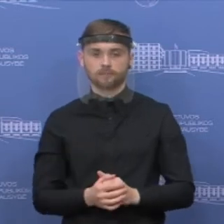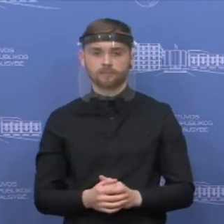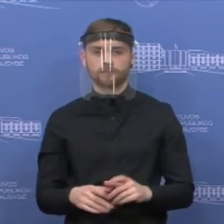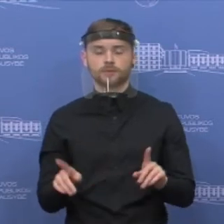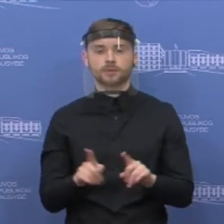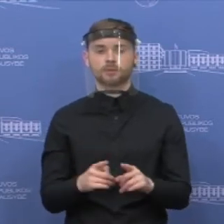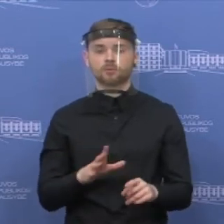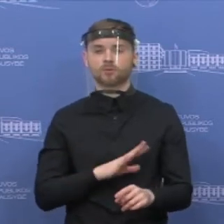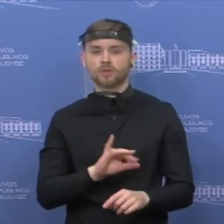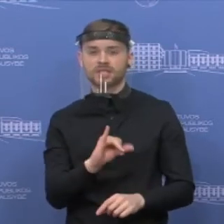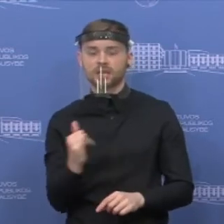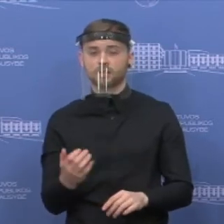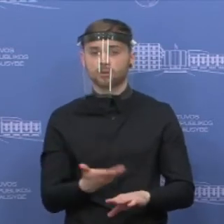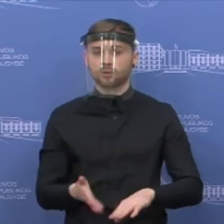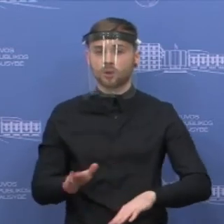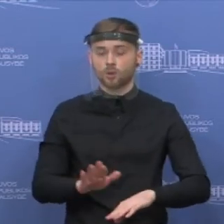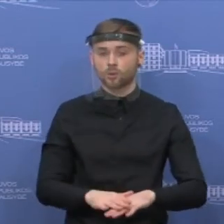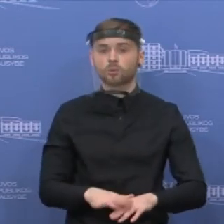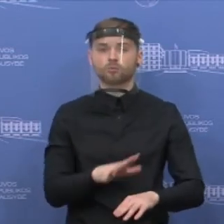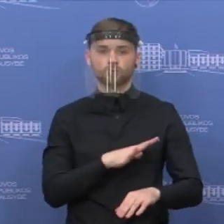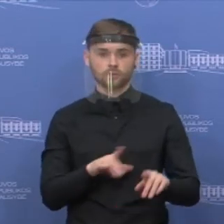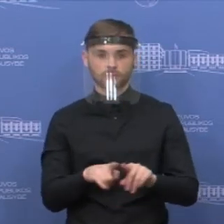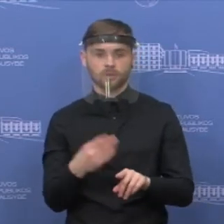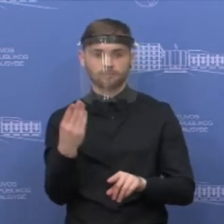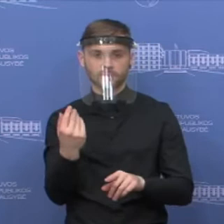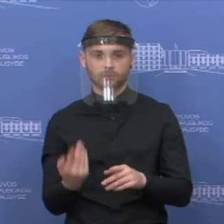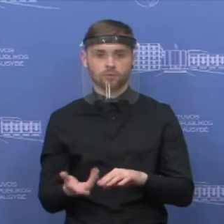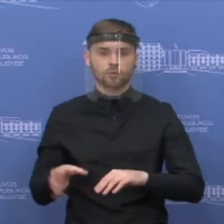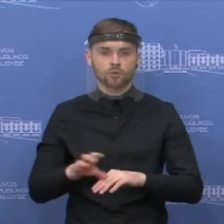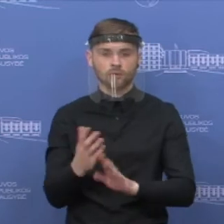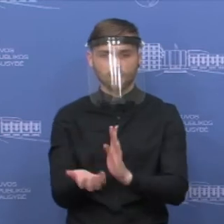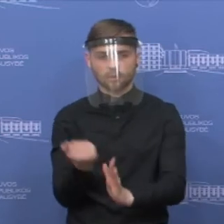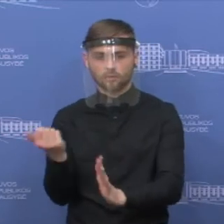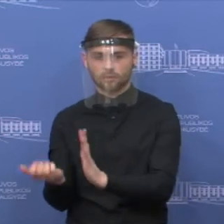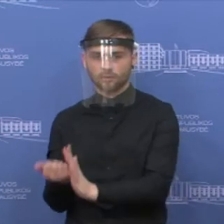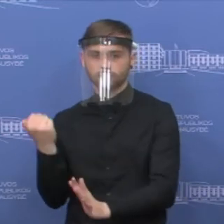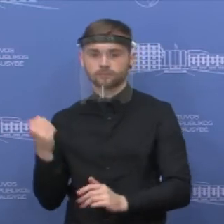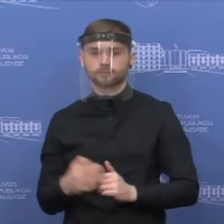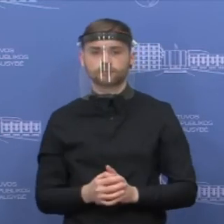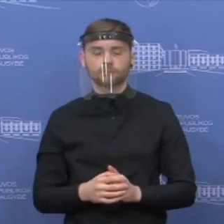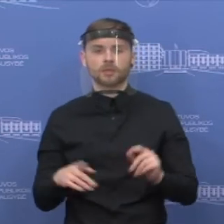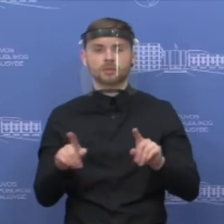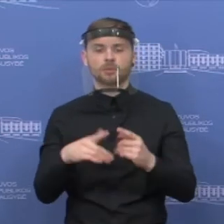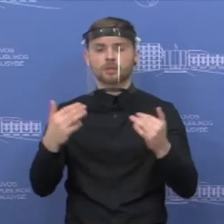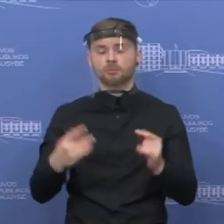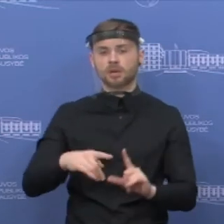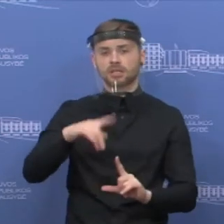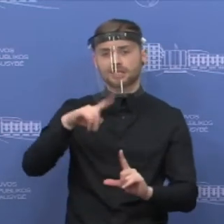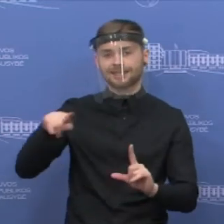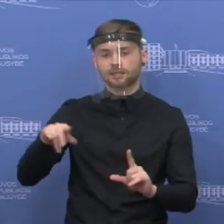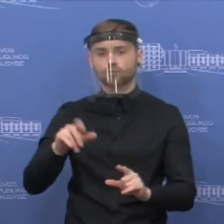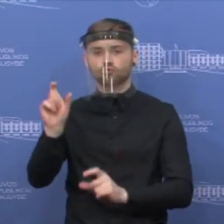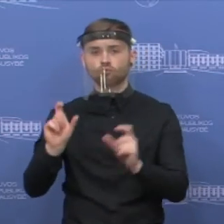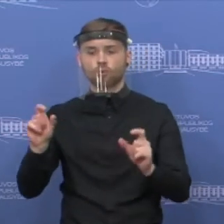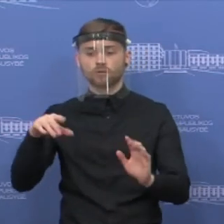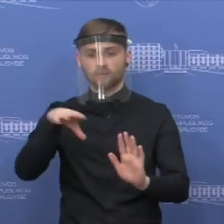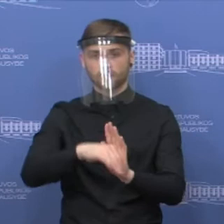sunkuomis sąlygomis. Tai be to aš manau, kad ir statistika, susirgimo statistika